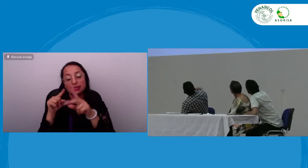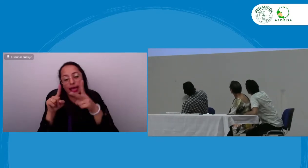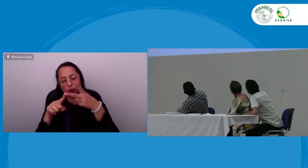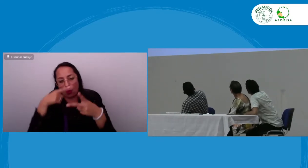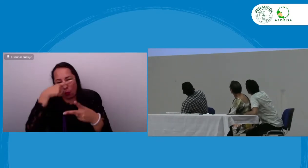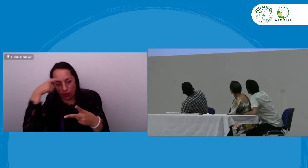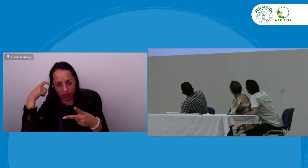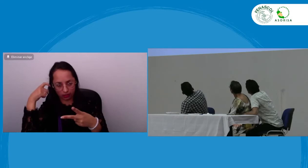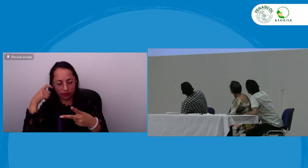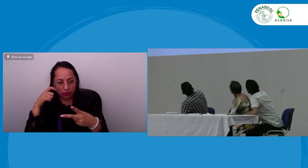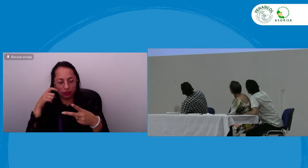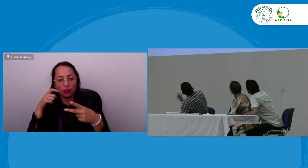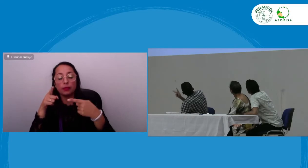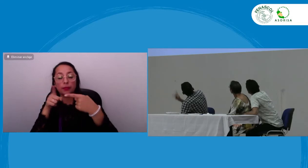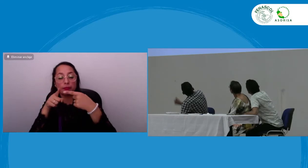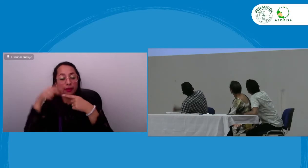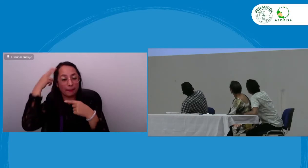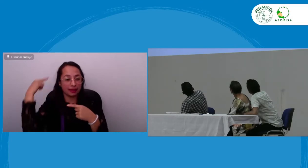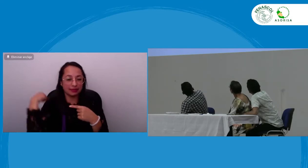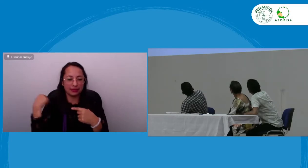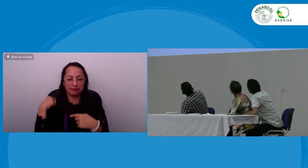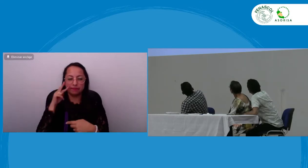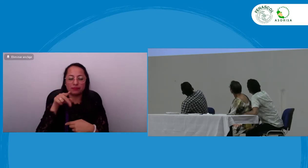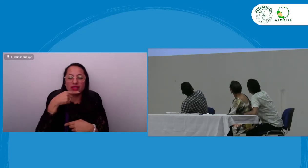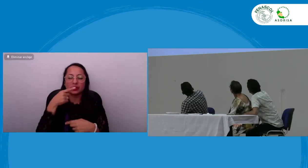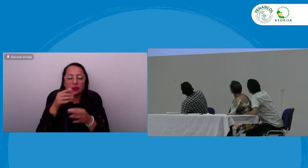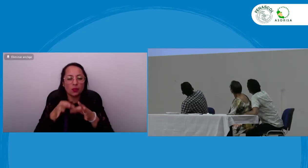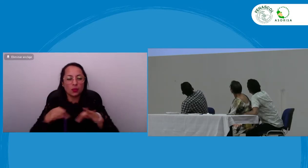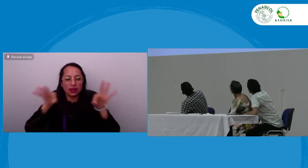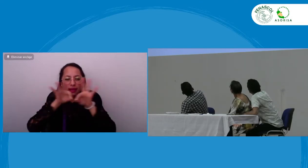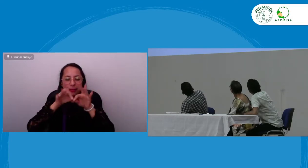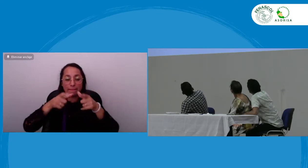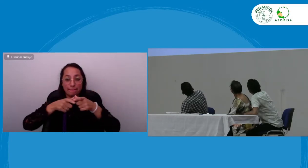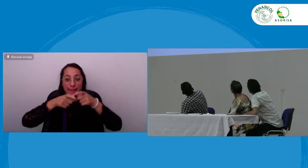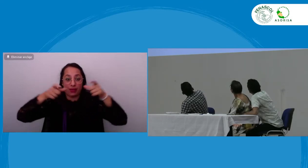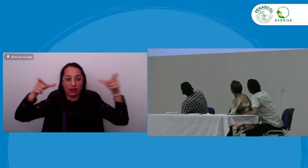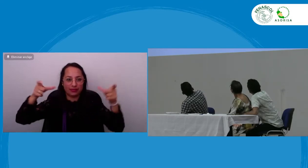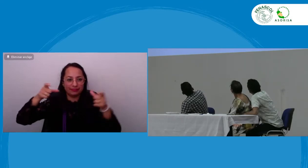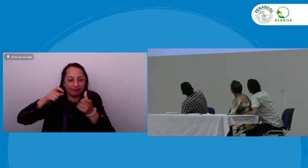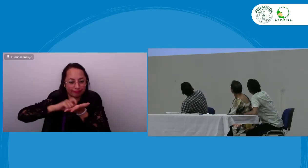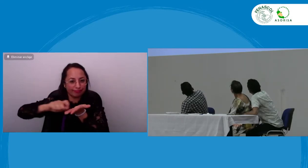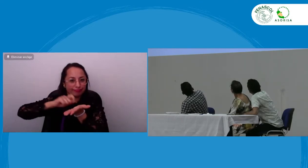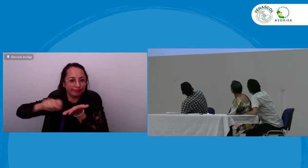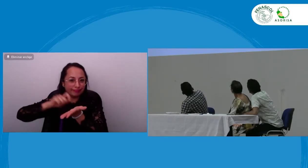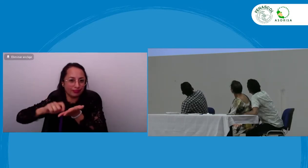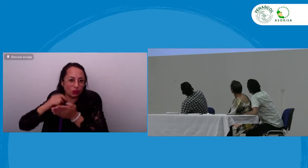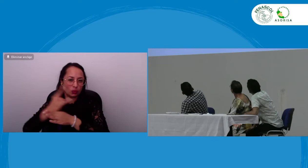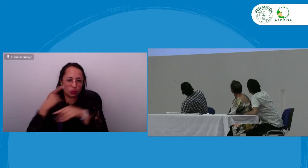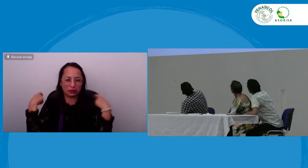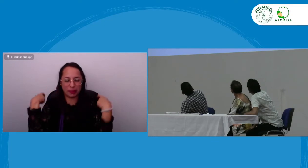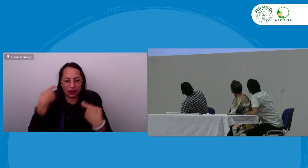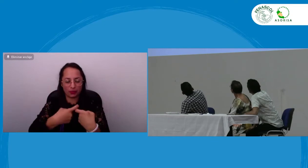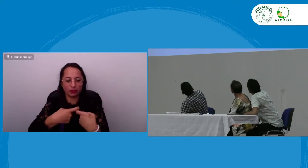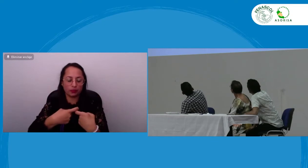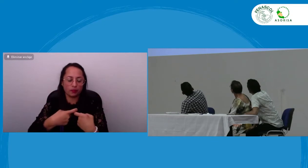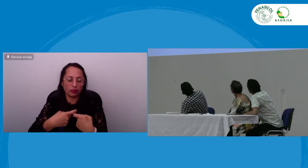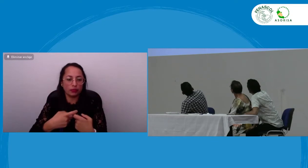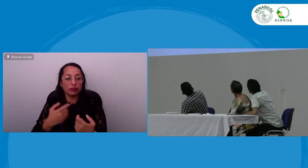a Marlene y otra a Giovanni en relación con Marlene y vemos que en efecto la mayoría de personas tienen un uso del español